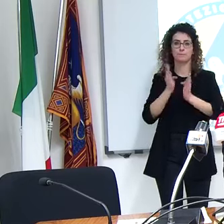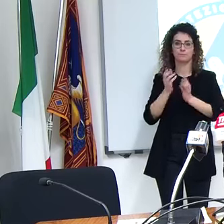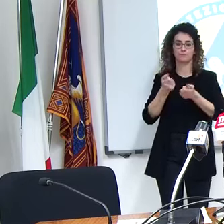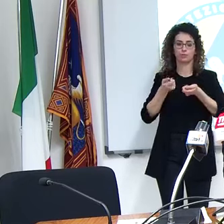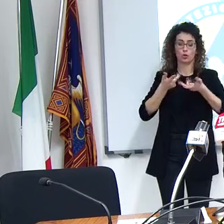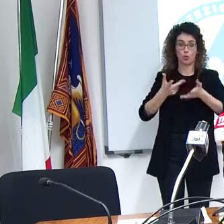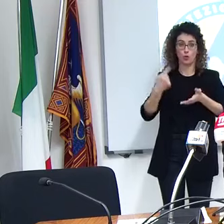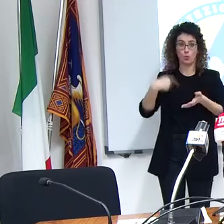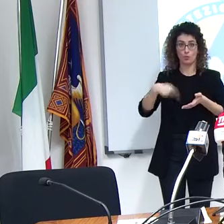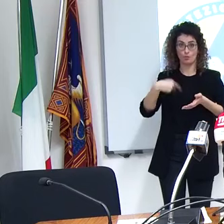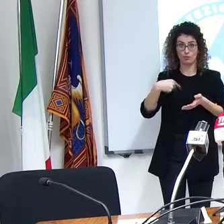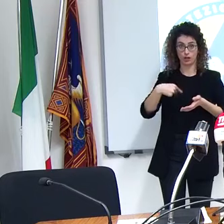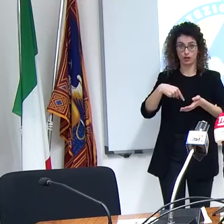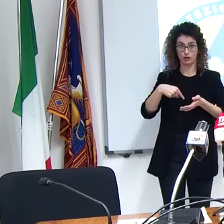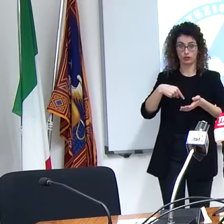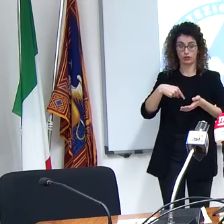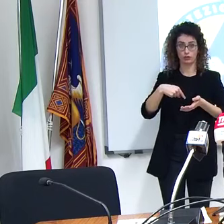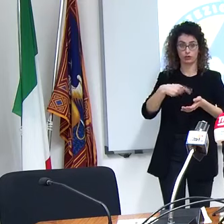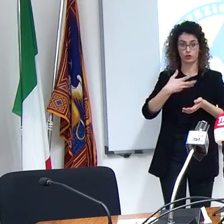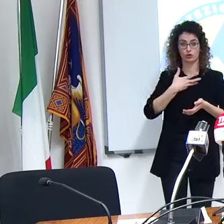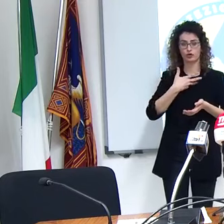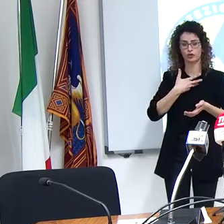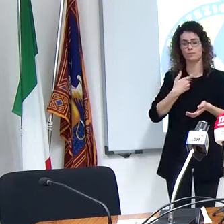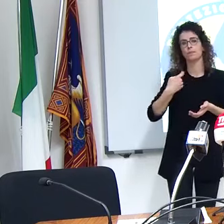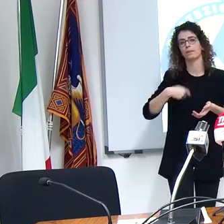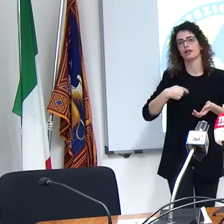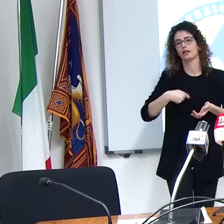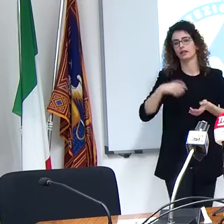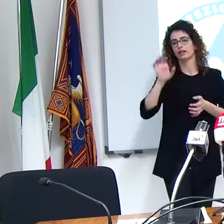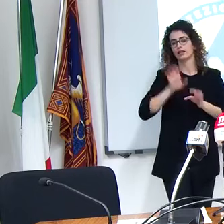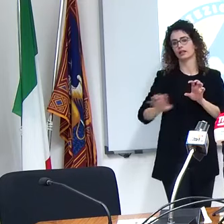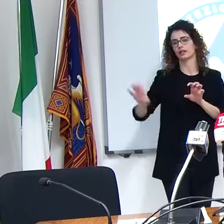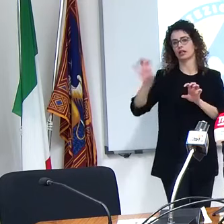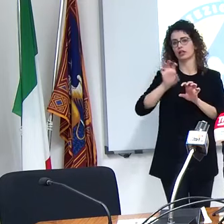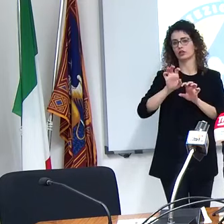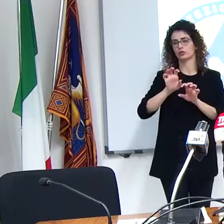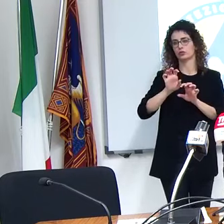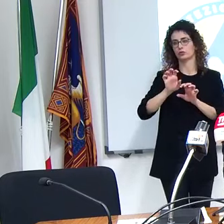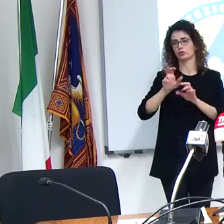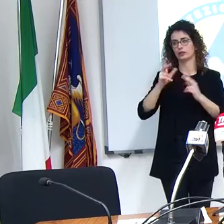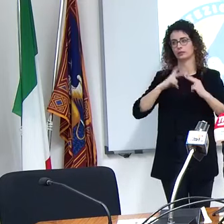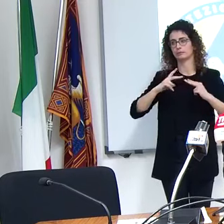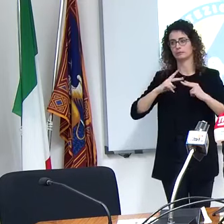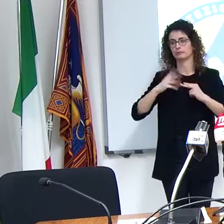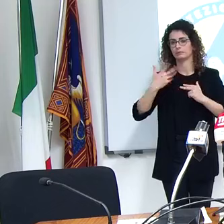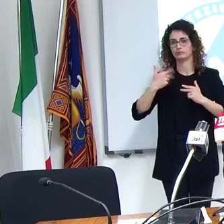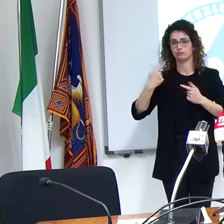auspicato dai presidenti delle regioni in modo da evitare la discrezionalità